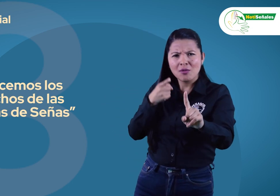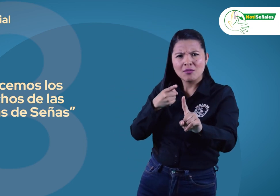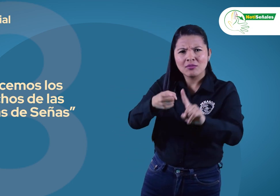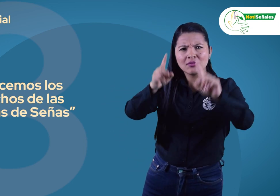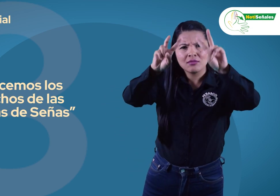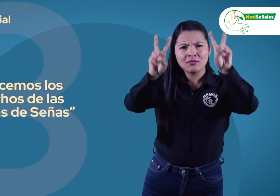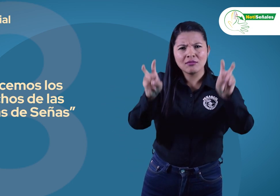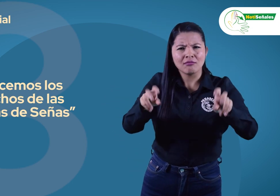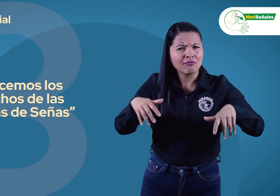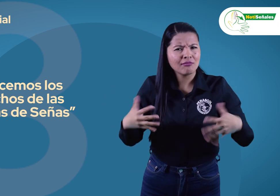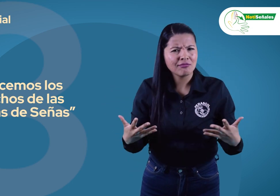lema.